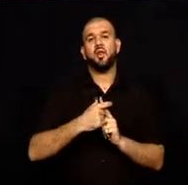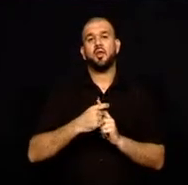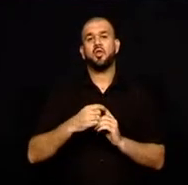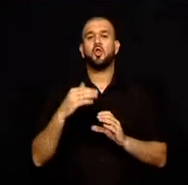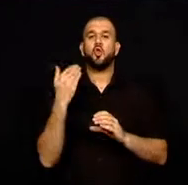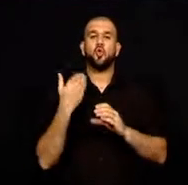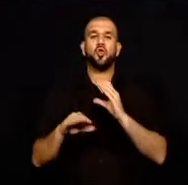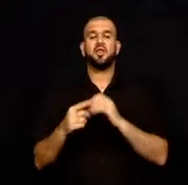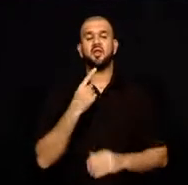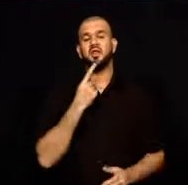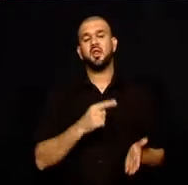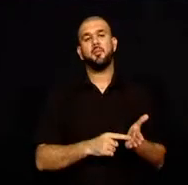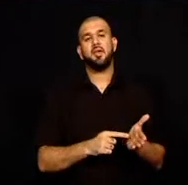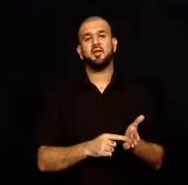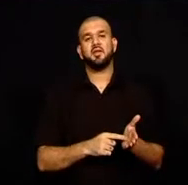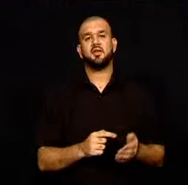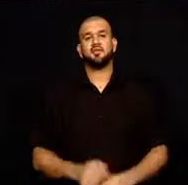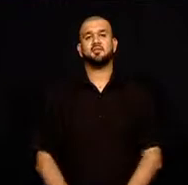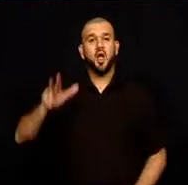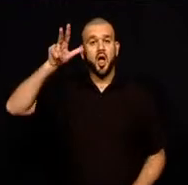gönderildikleri belirtildi.